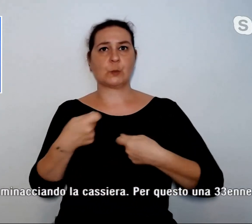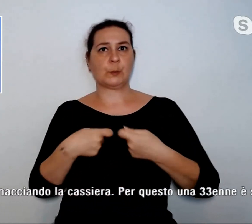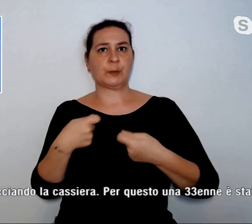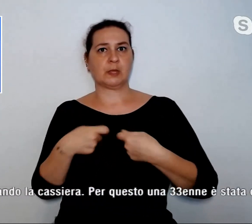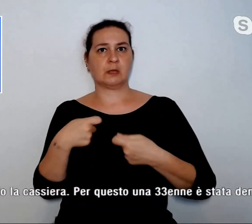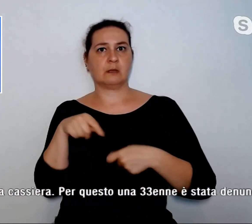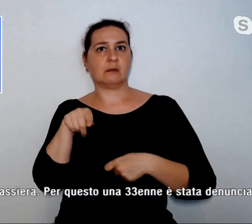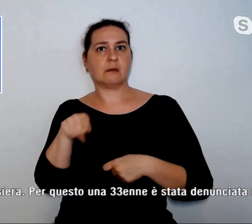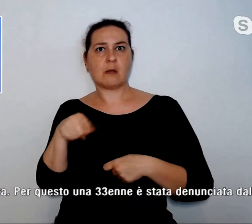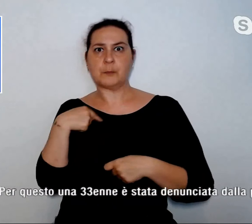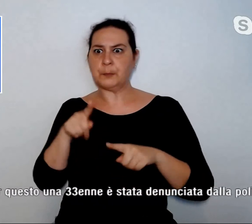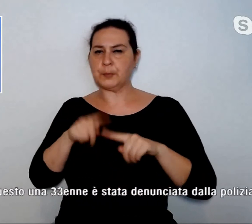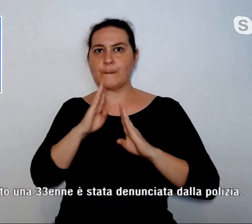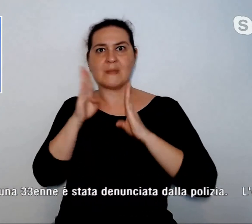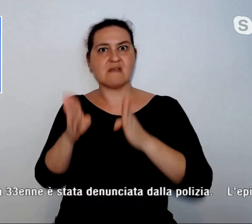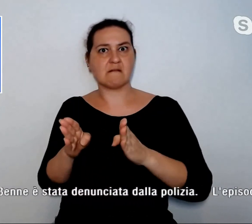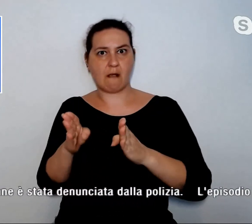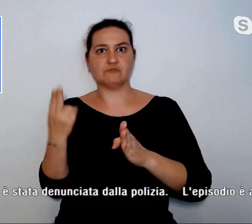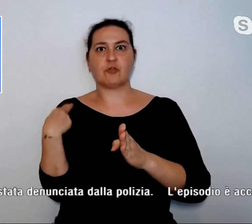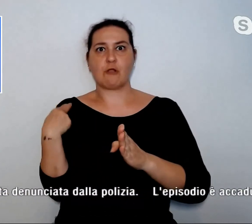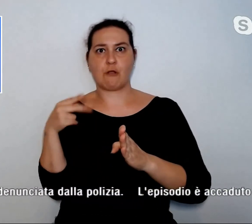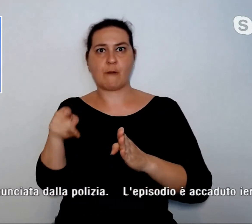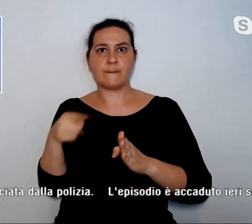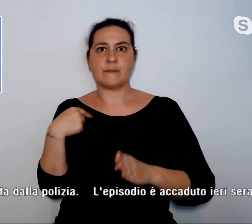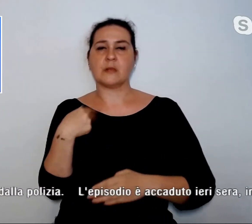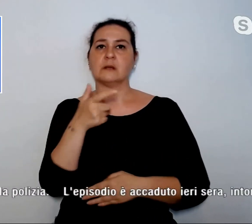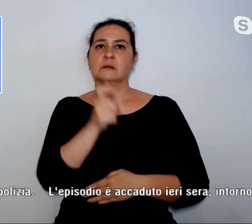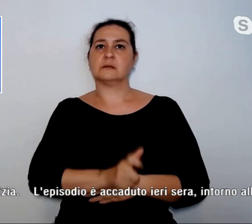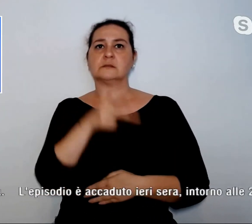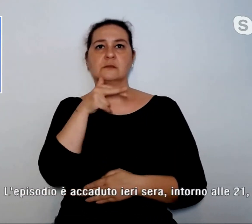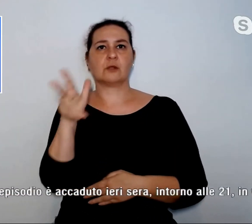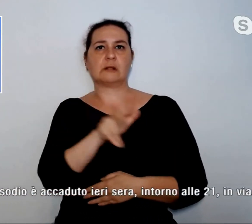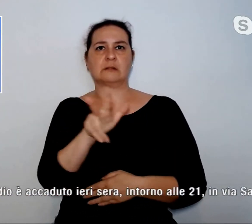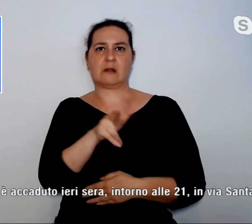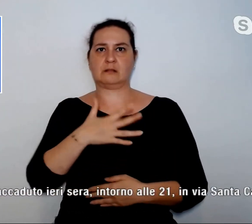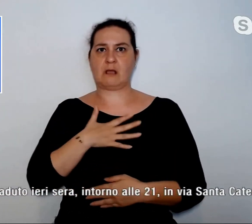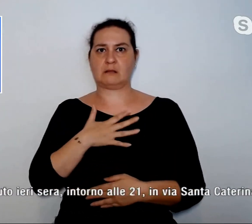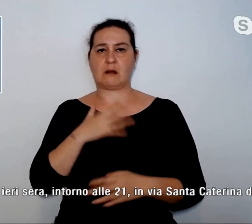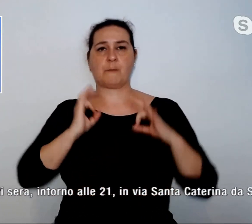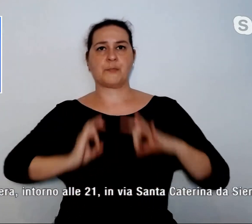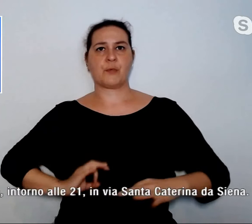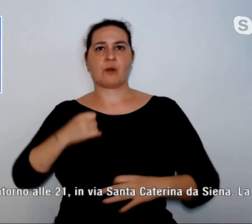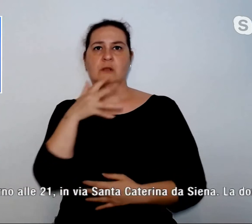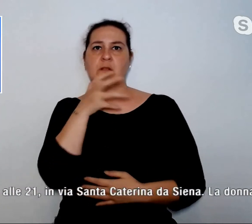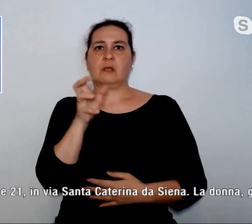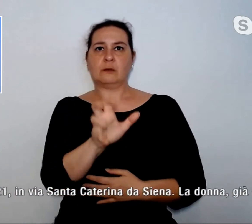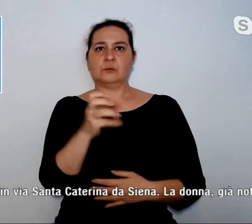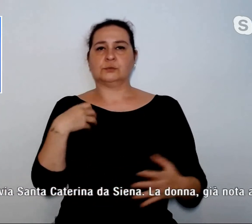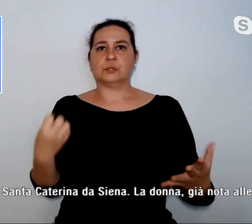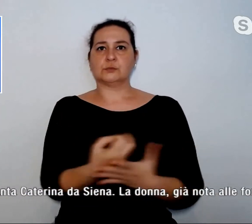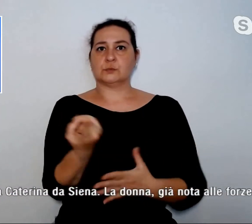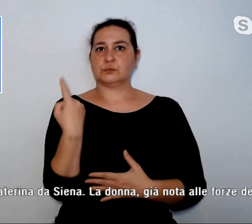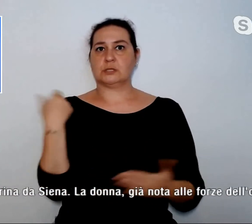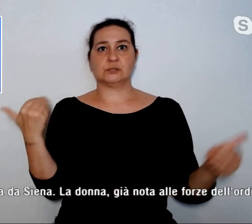la cassiera. Per questo una 33enne è stata denunciata dalla polizia. L'episodio è accaduto ieri sera